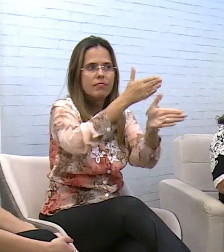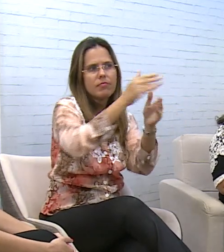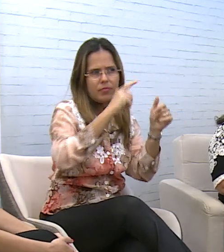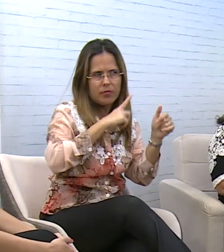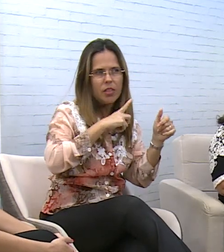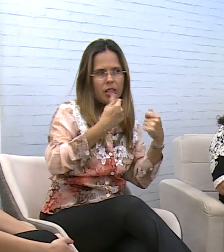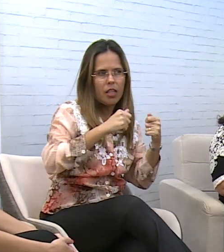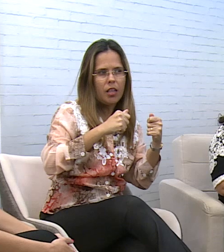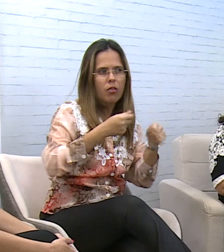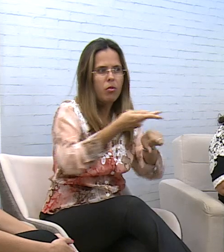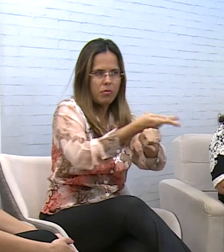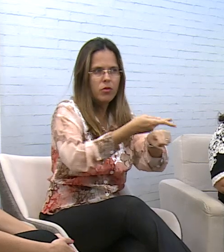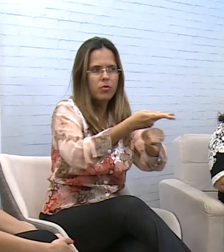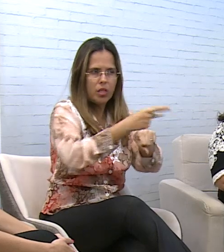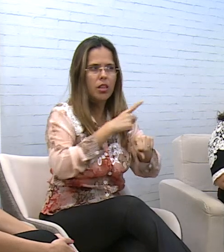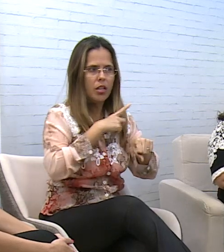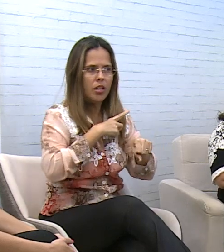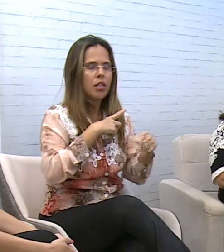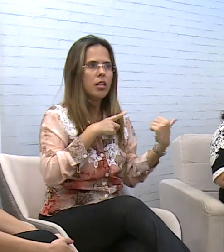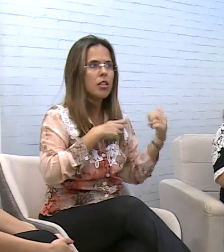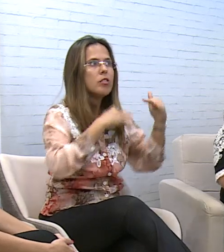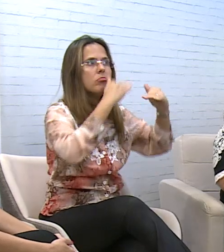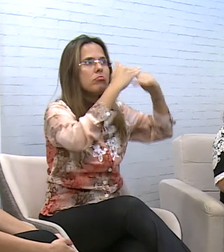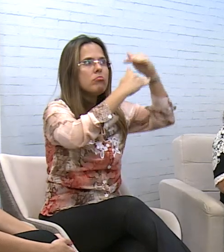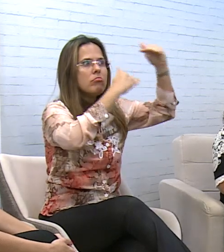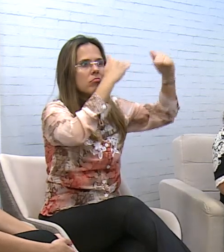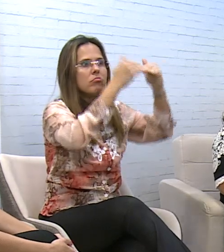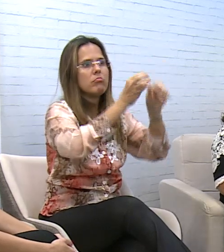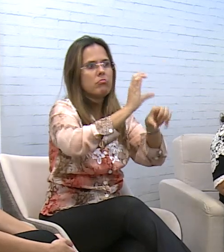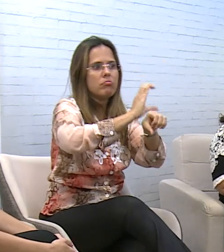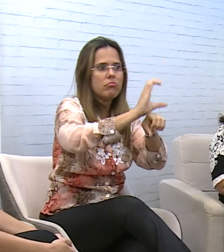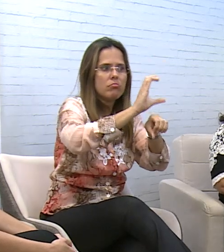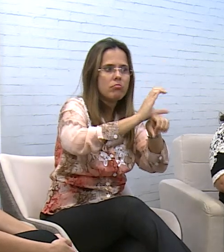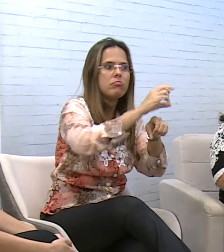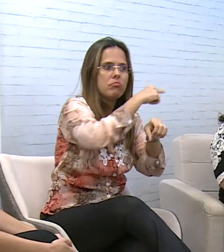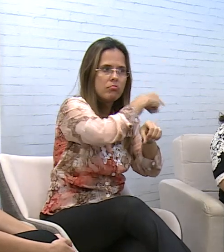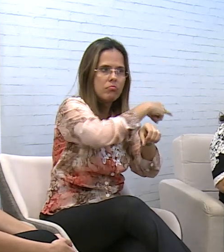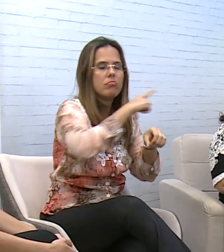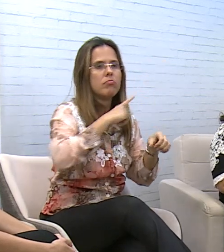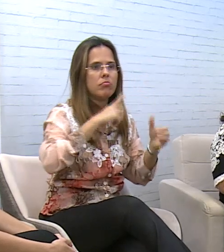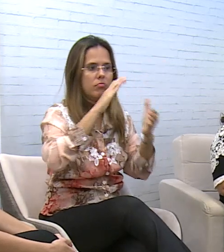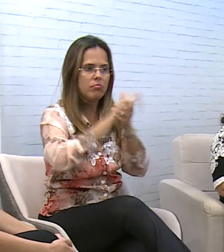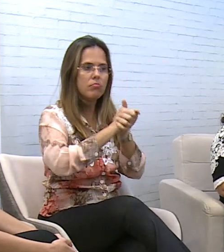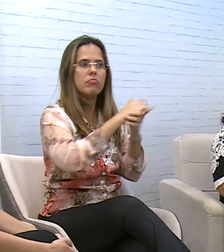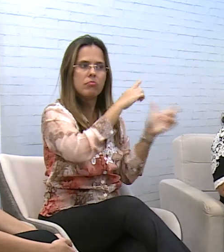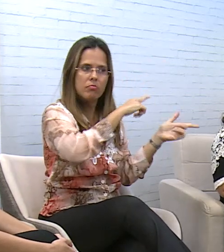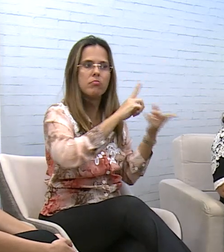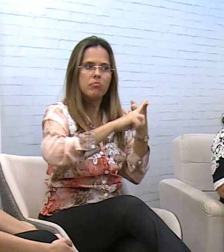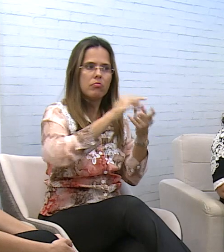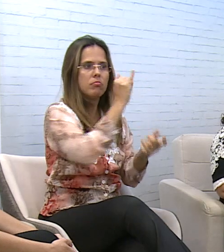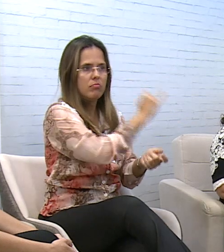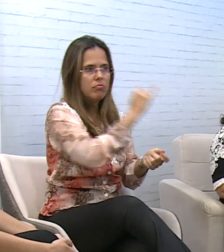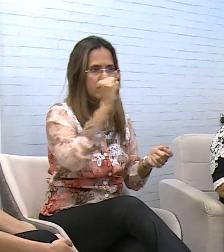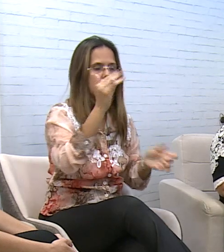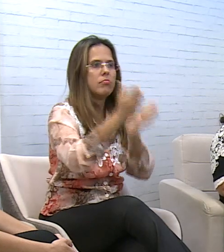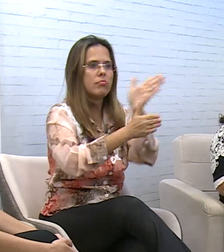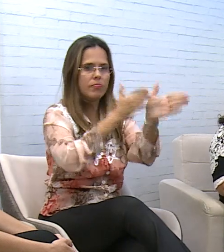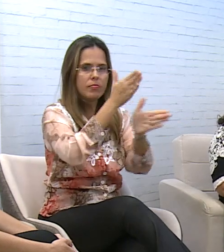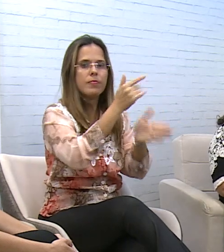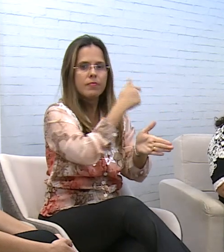Também, muito, né? Eu tenho desenvolvido alguns cursos, também tenho... O meu esposo, ele também é instrutor em Libras. Ai, que legal. E a gente tem visto,